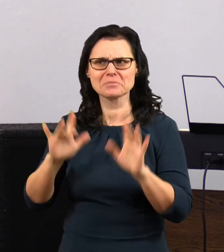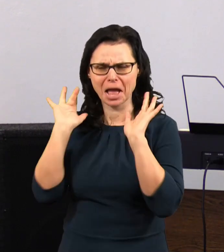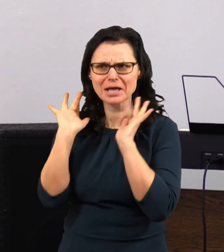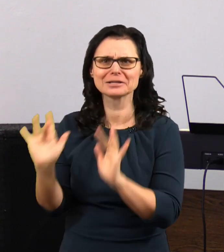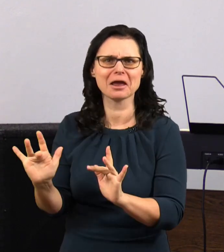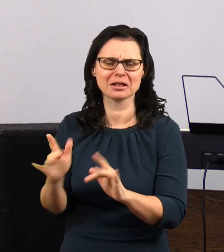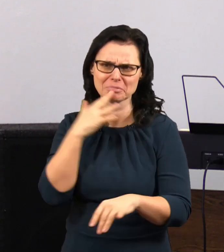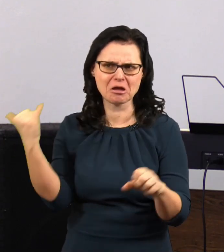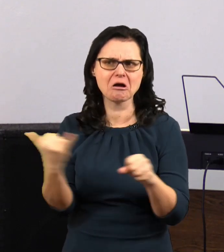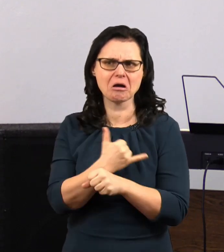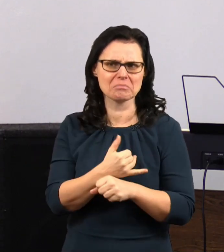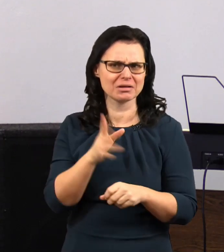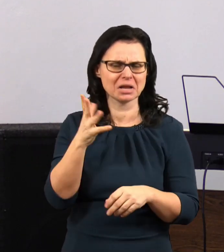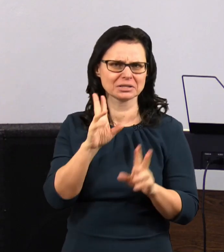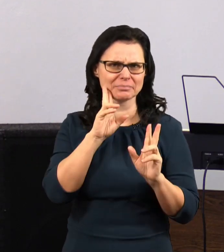Že to nebyla pravda.